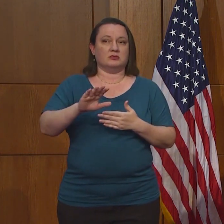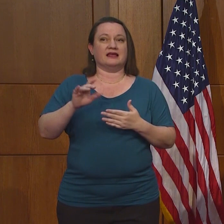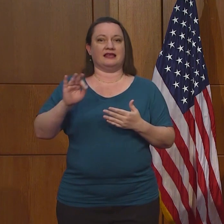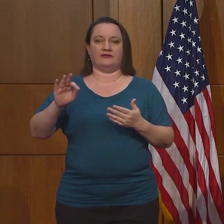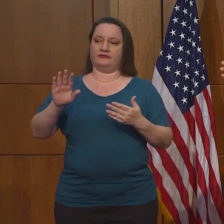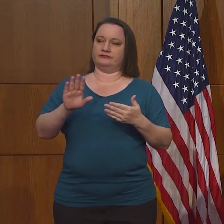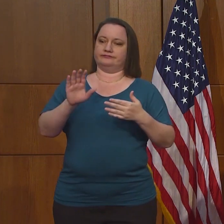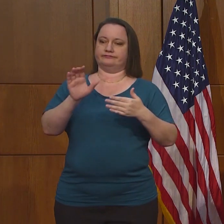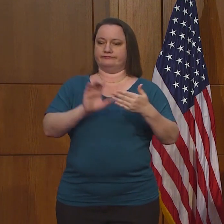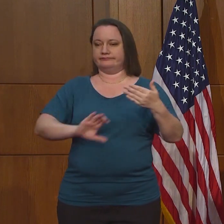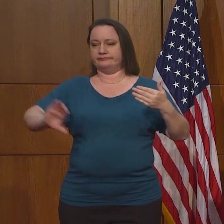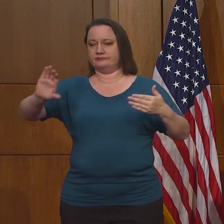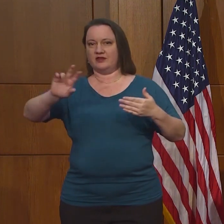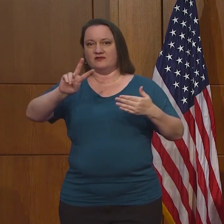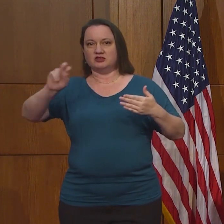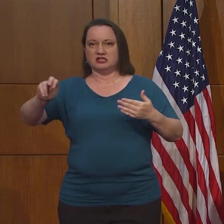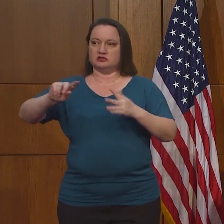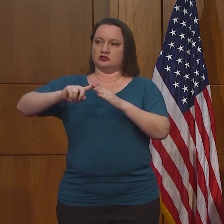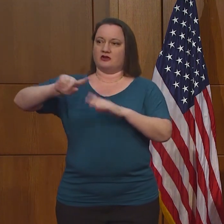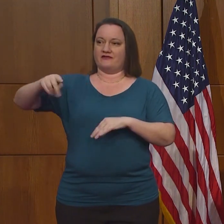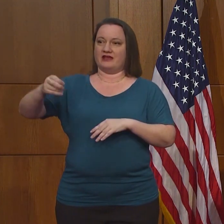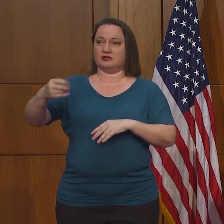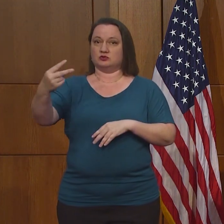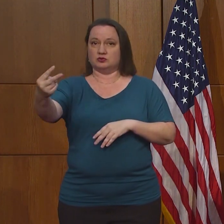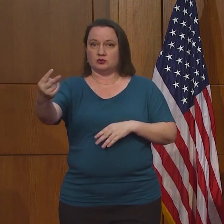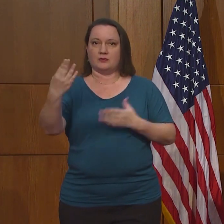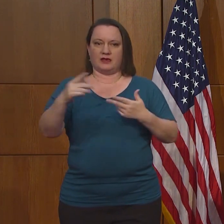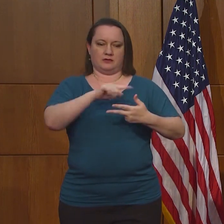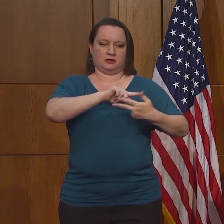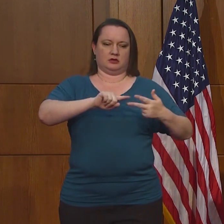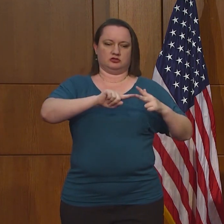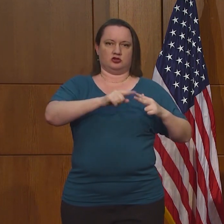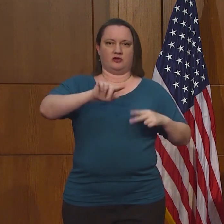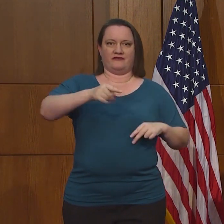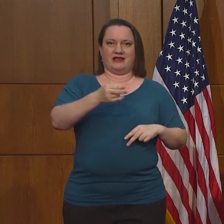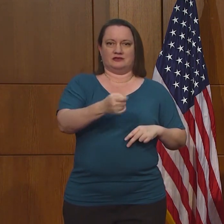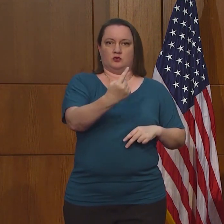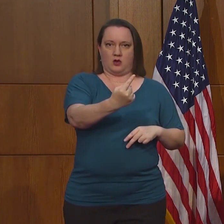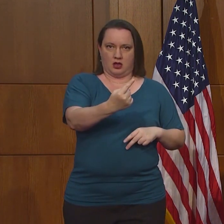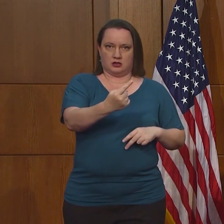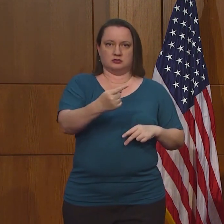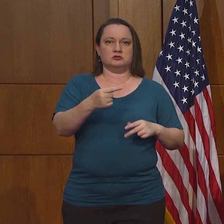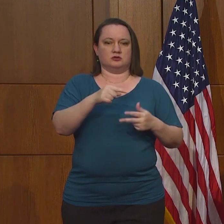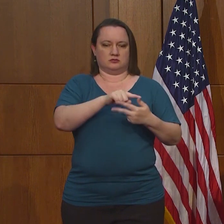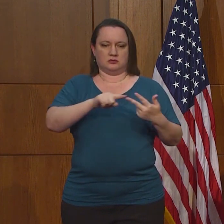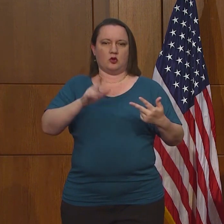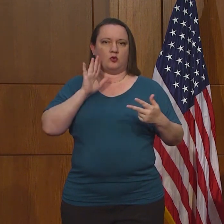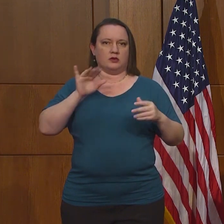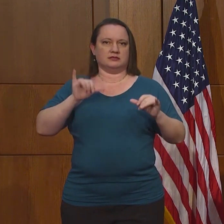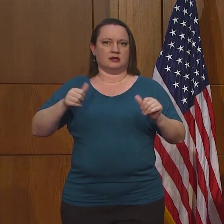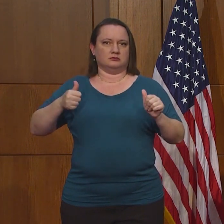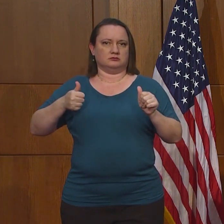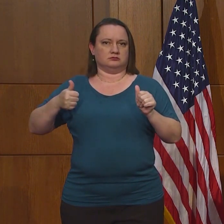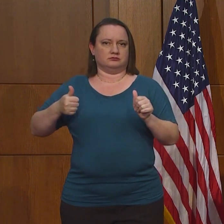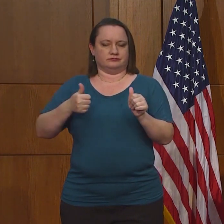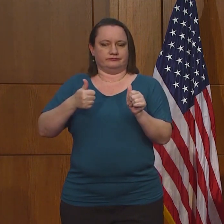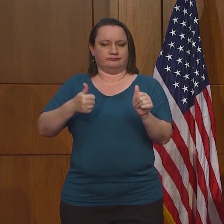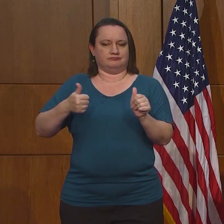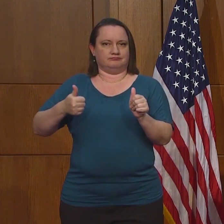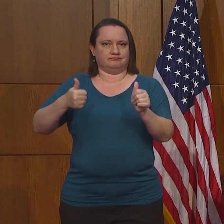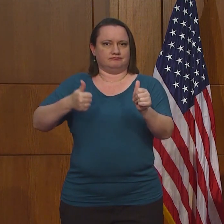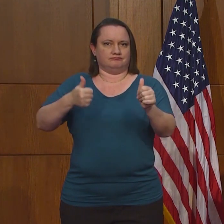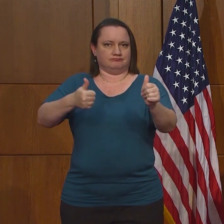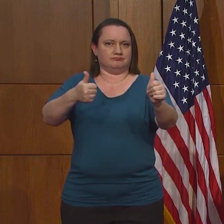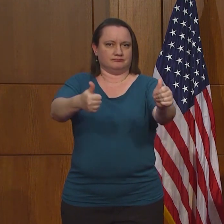el resto del estado se mueve a la fase 2, ellos van a moverse a la fase 1. Ellos van a estar atrás del resto del